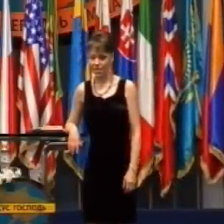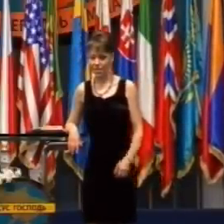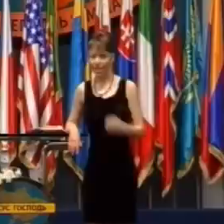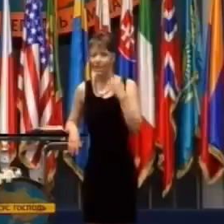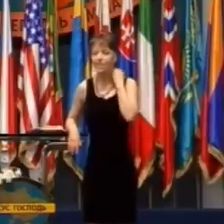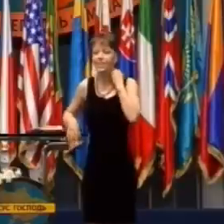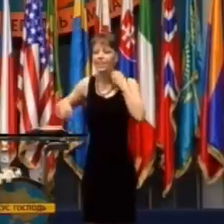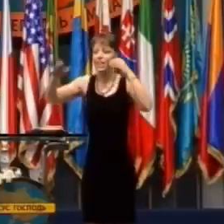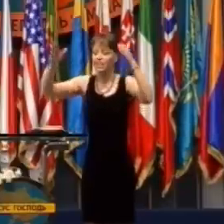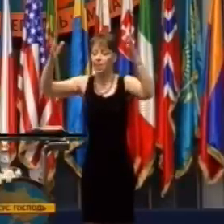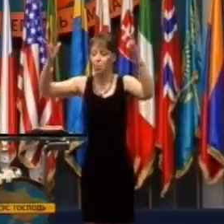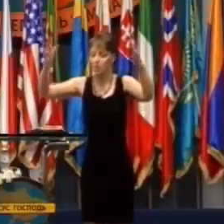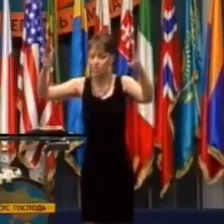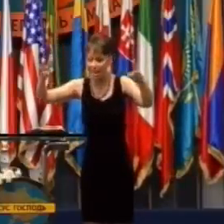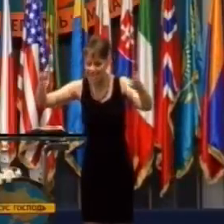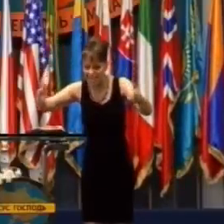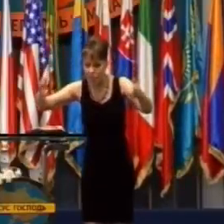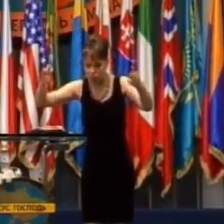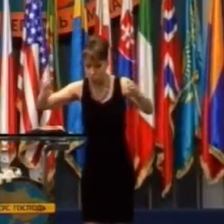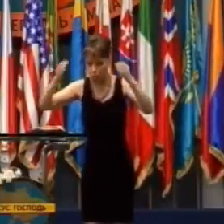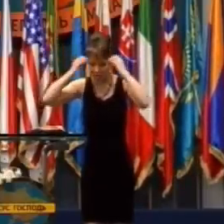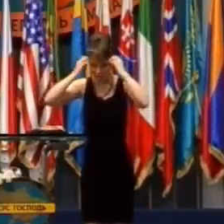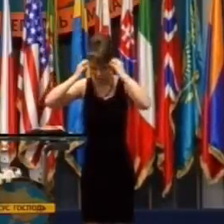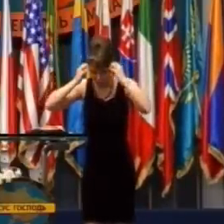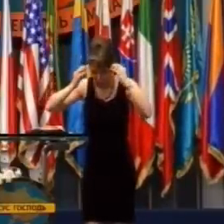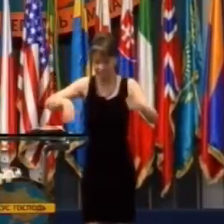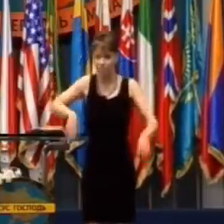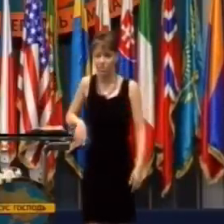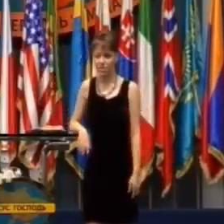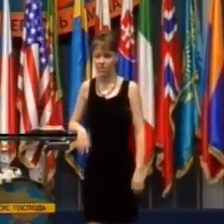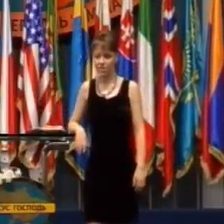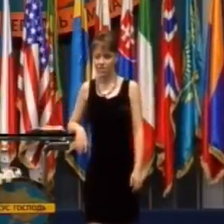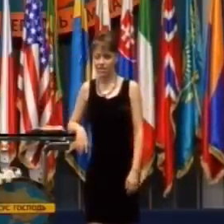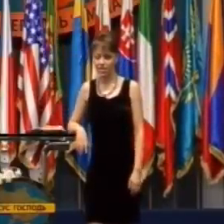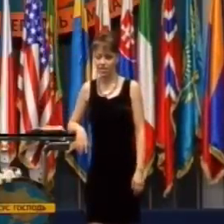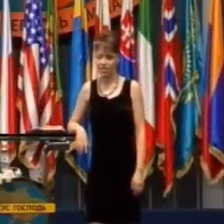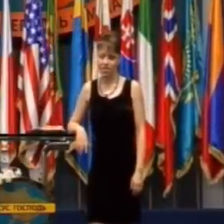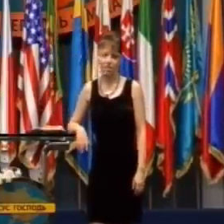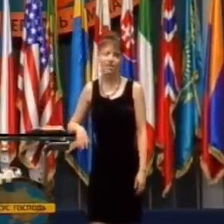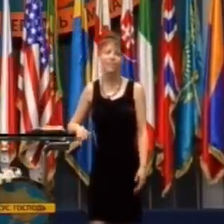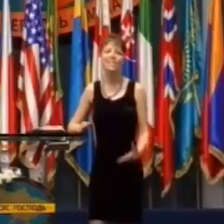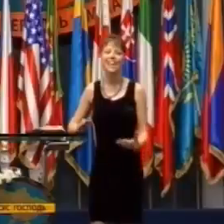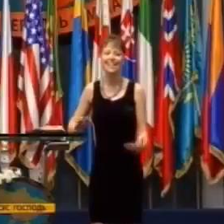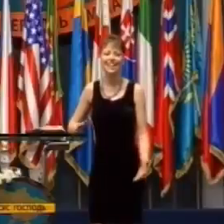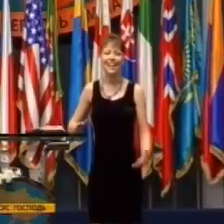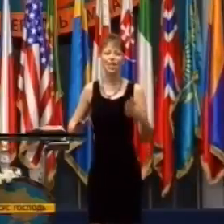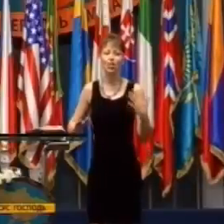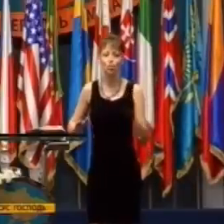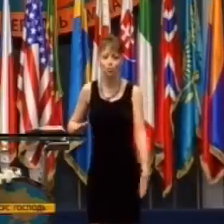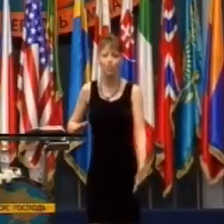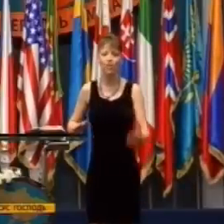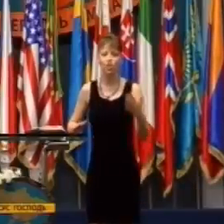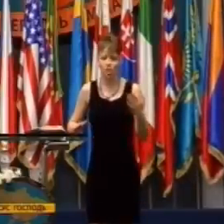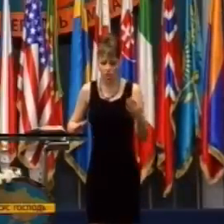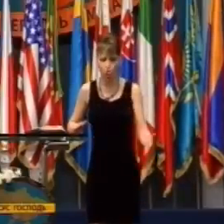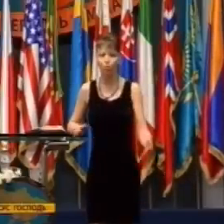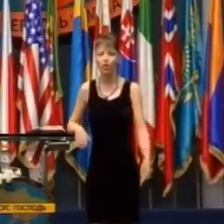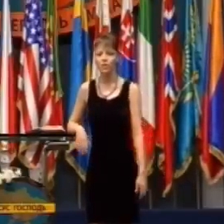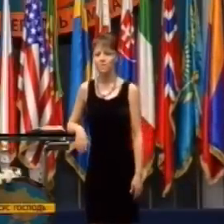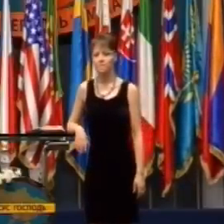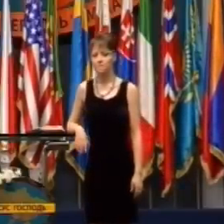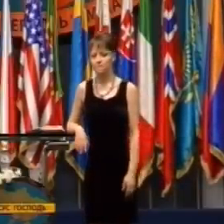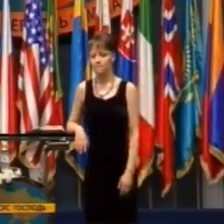a obmedzujete Boha len na to, čo dokážete pochopiť, tak nikdy neuvidíte zázrak.